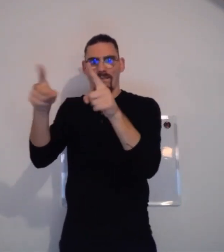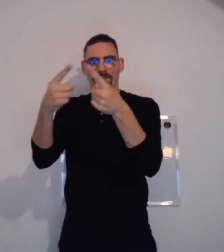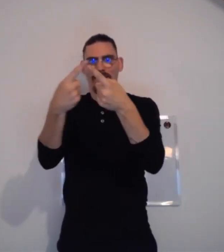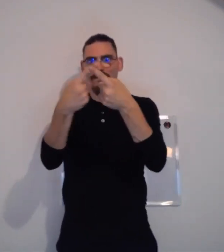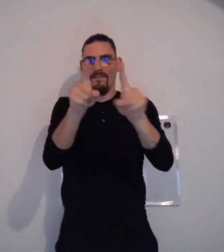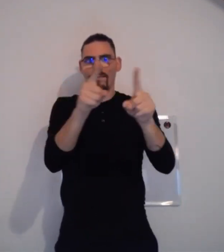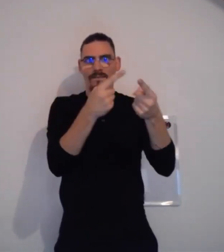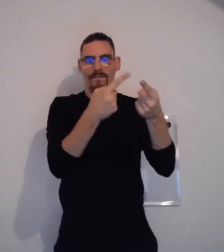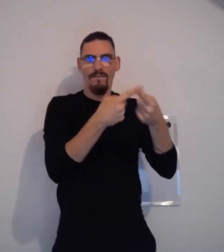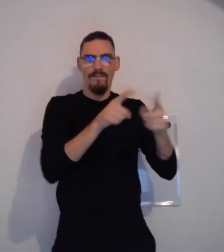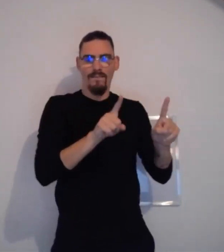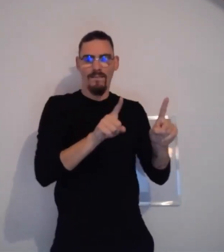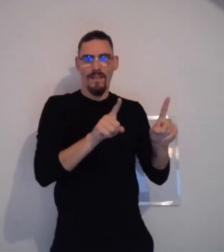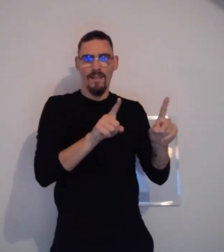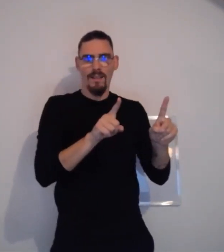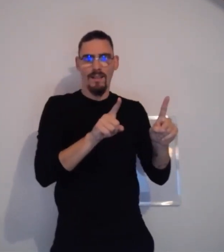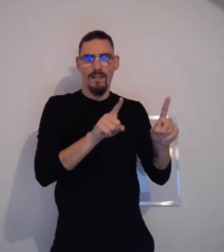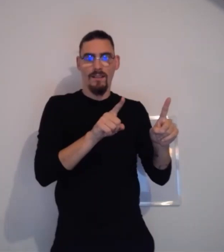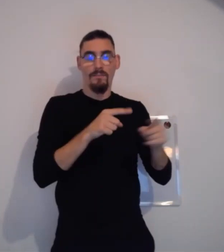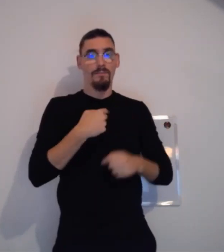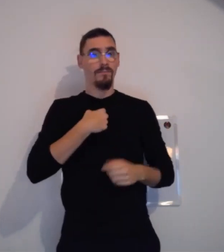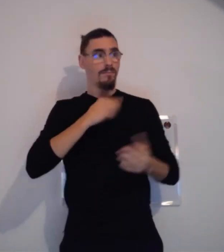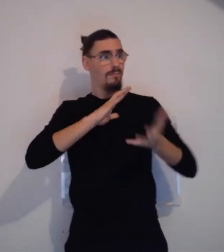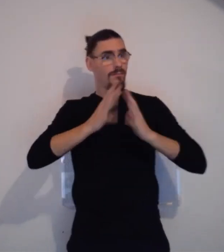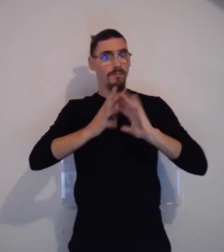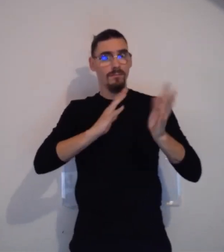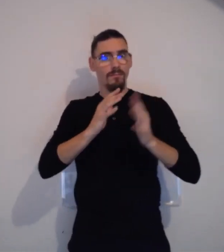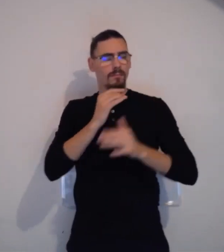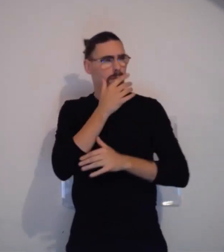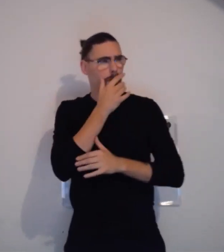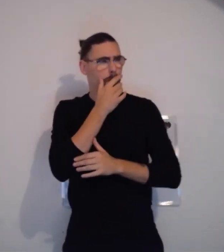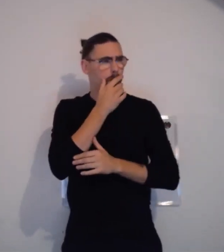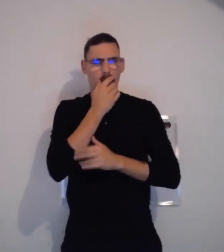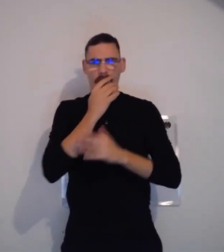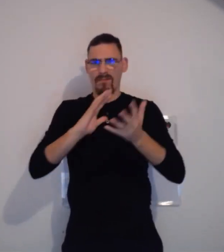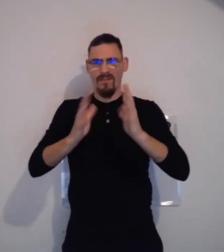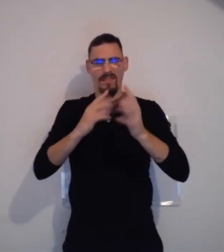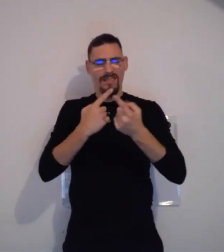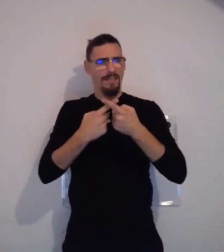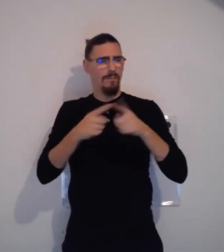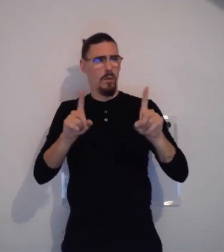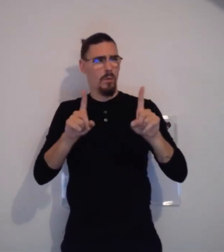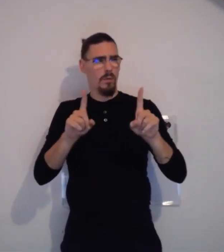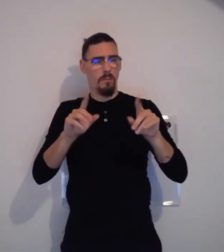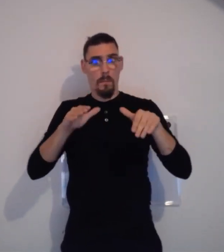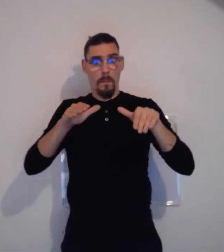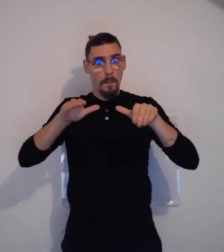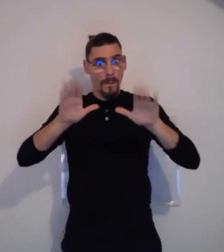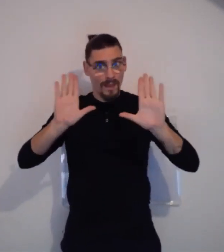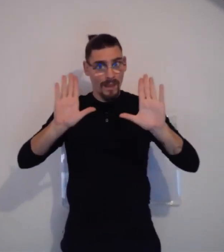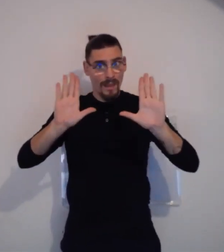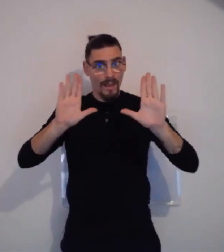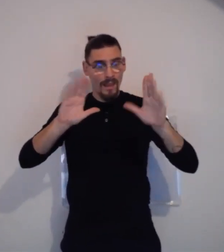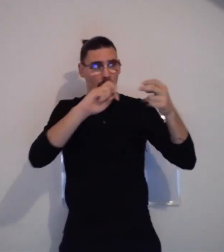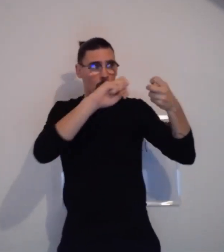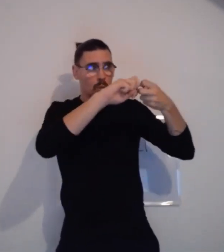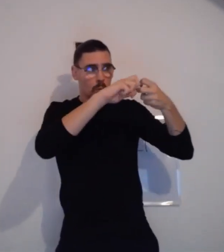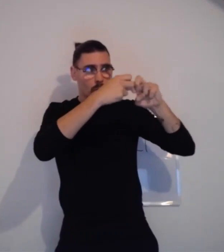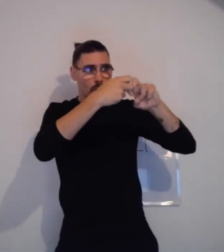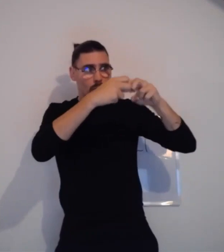Contrairement à l'écrit, où finalement, chaque écrit sera différente. Nous, en langue des signes, on a beau avoir des